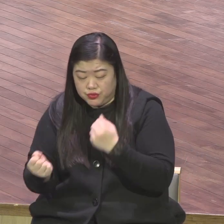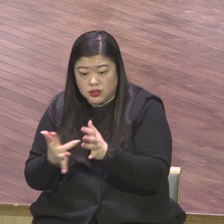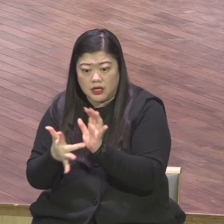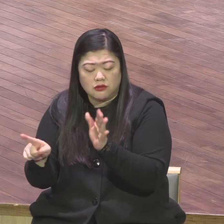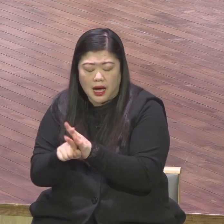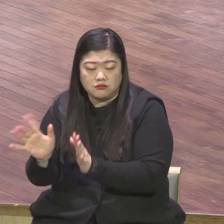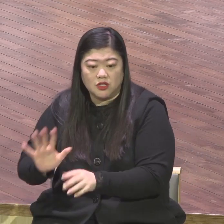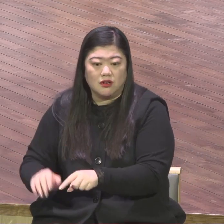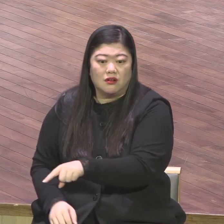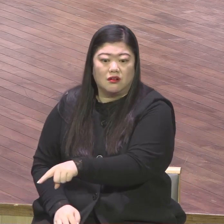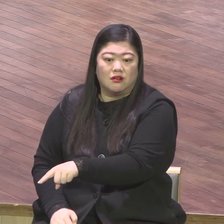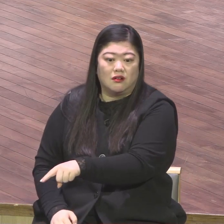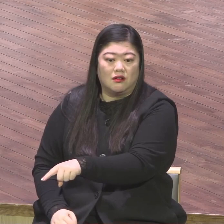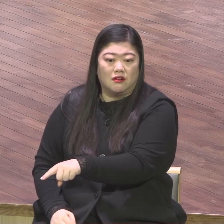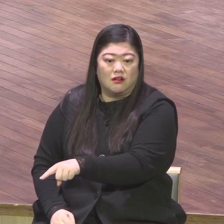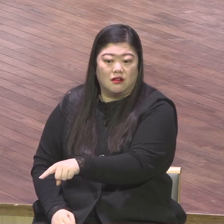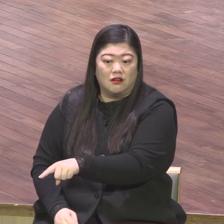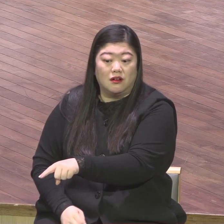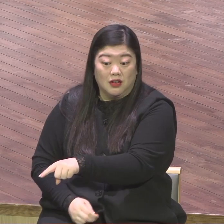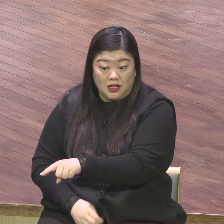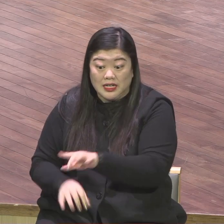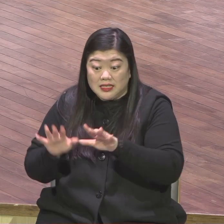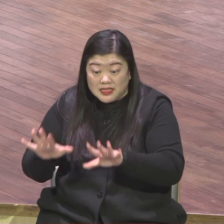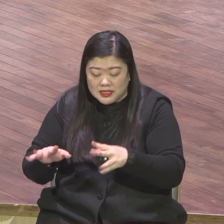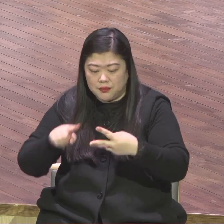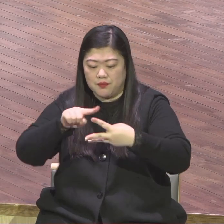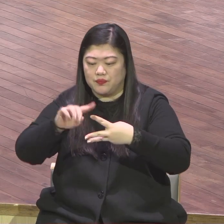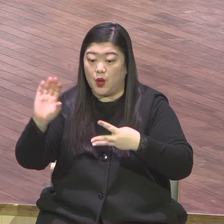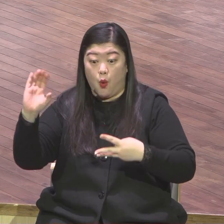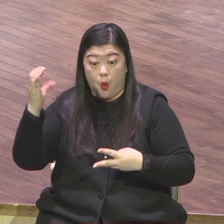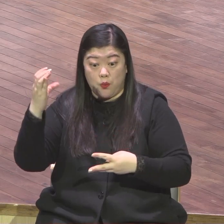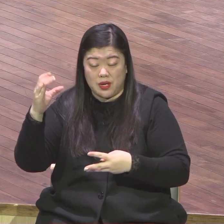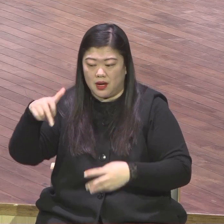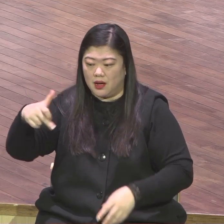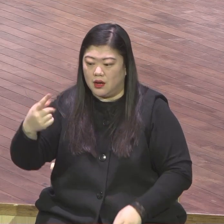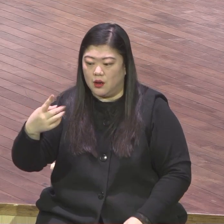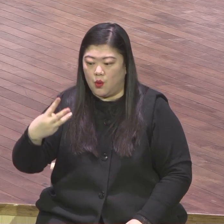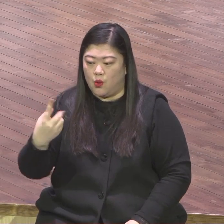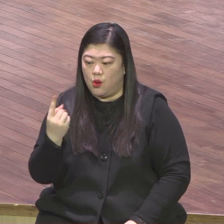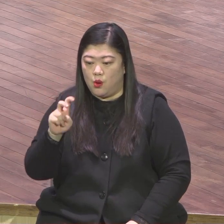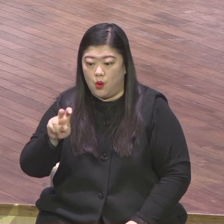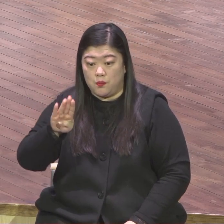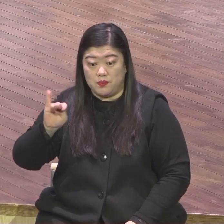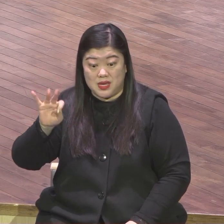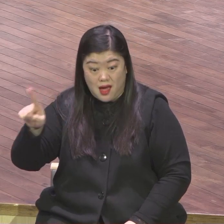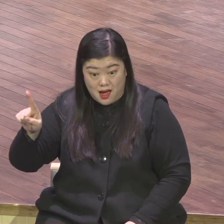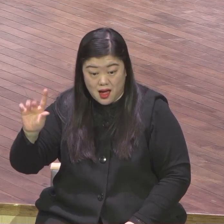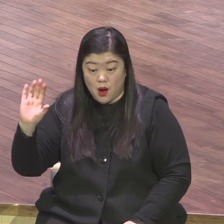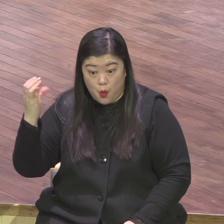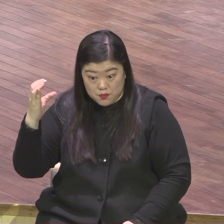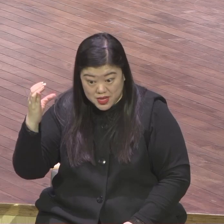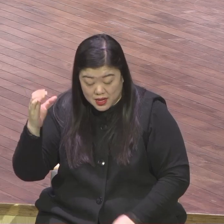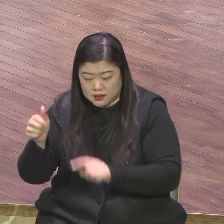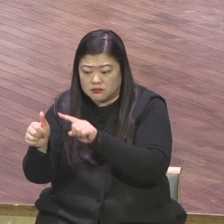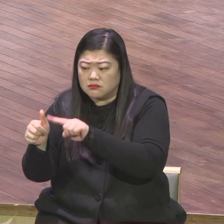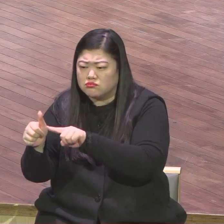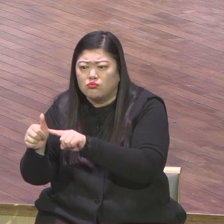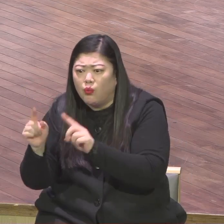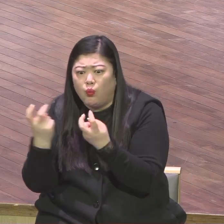우크라이나 정무직 성지사님을 통해서 열린 문입니다 전쟁으로 인해가지고 우크라이나 사역을 못하잖아요 그러니까 이